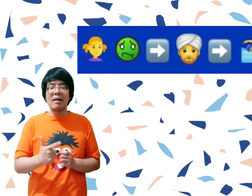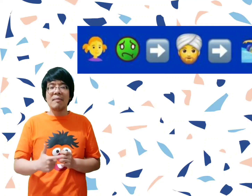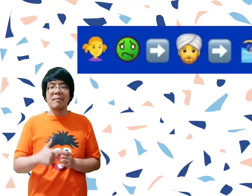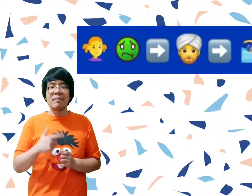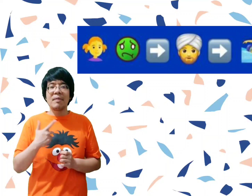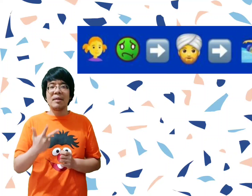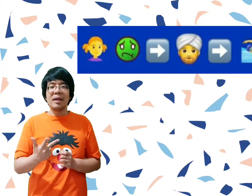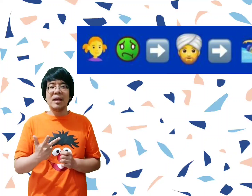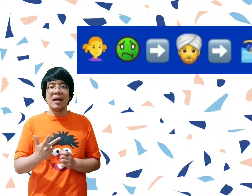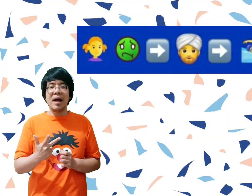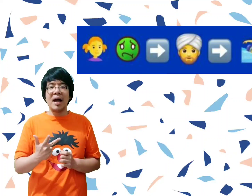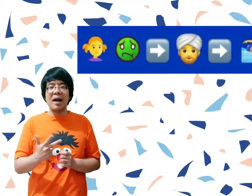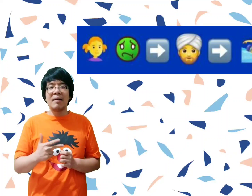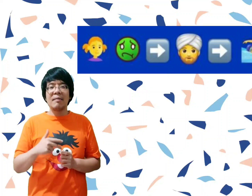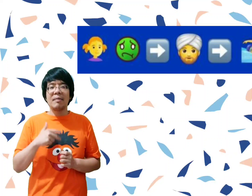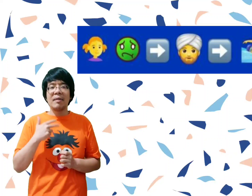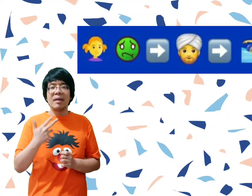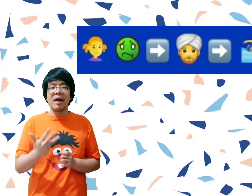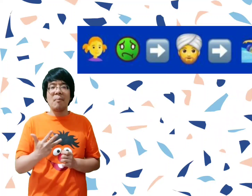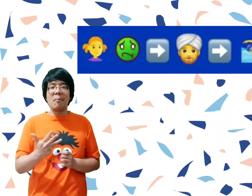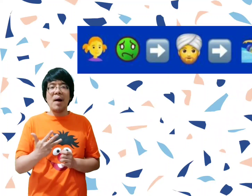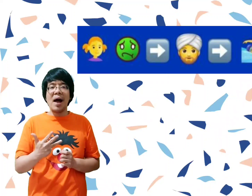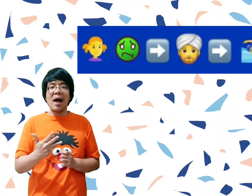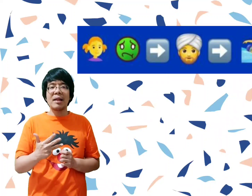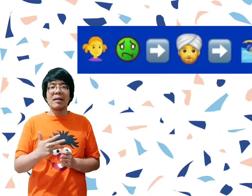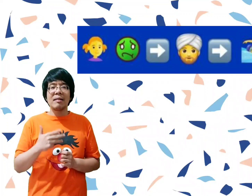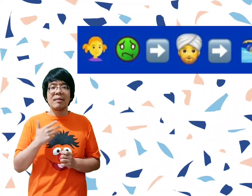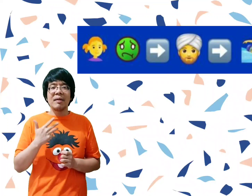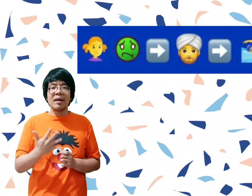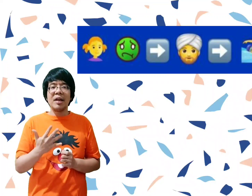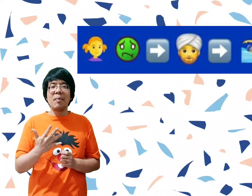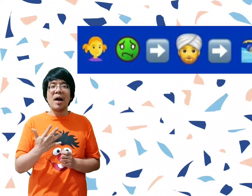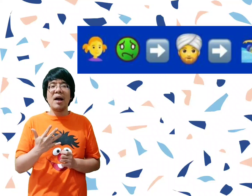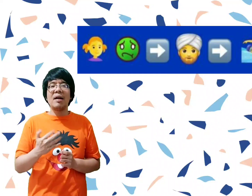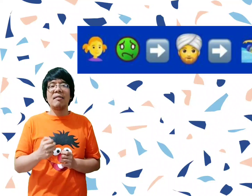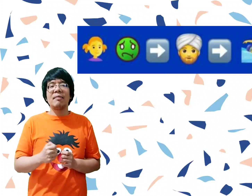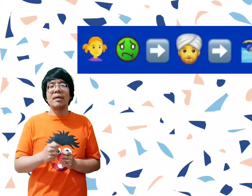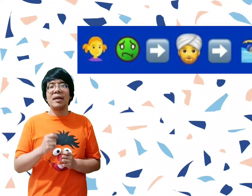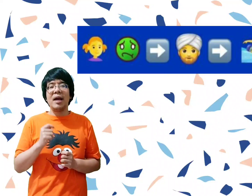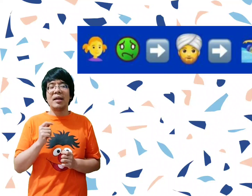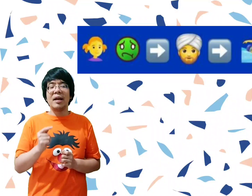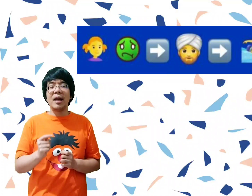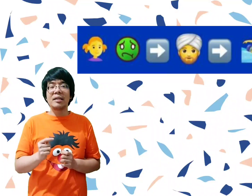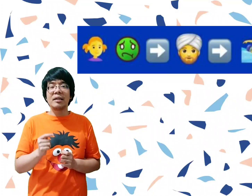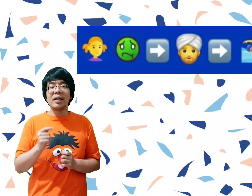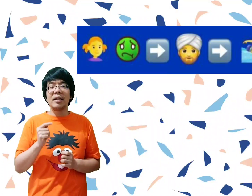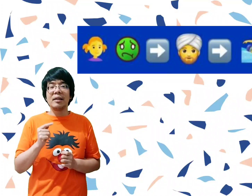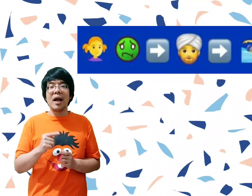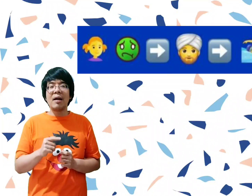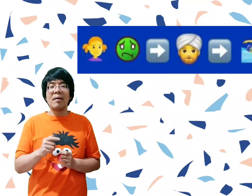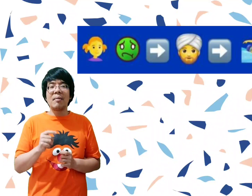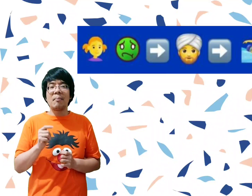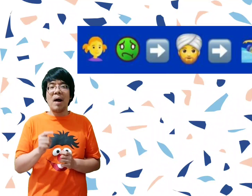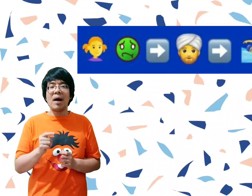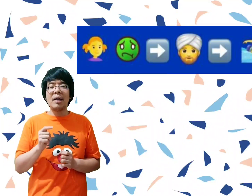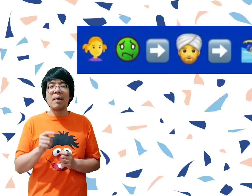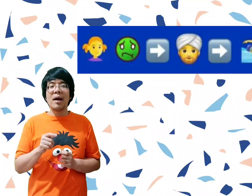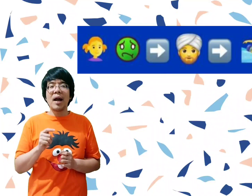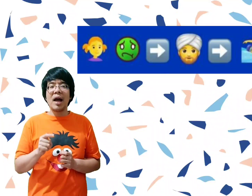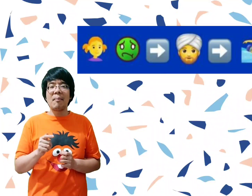dua, tiga, empat, lima. Iya, ini adalah cerita tentang